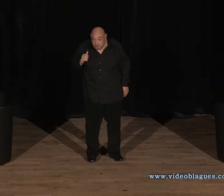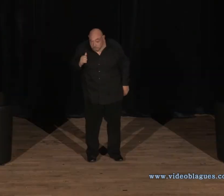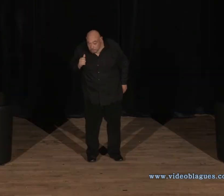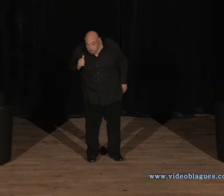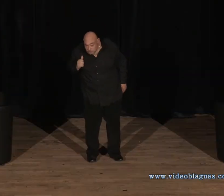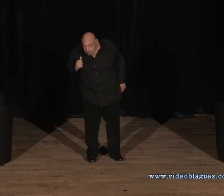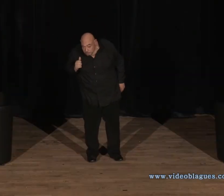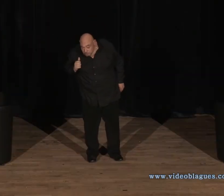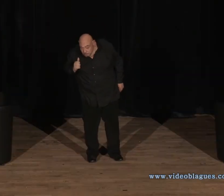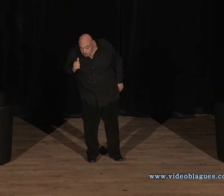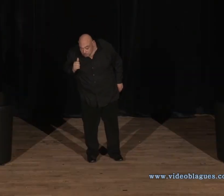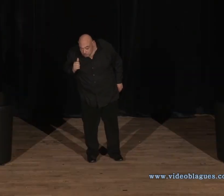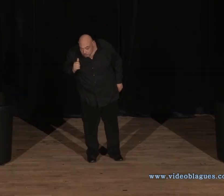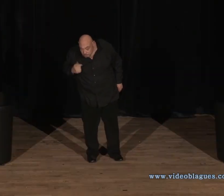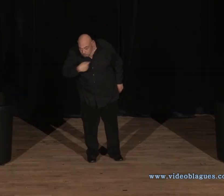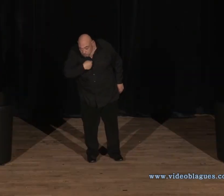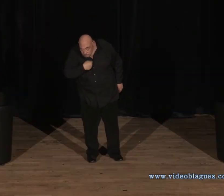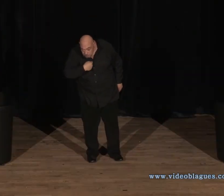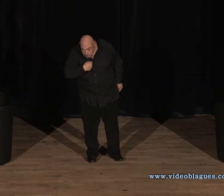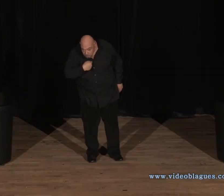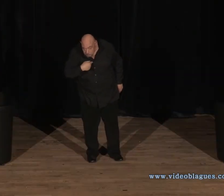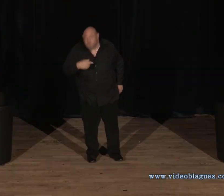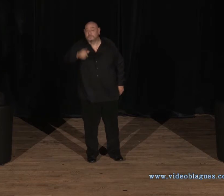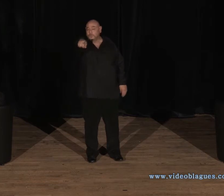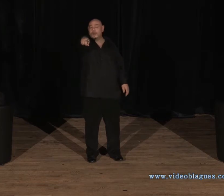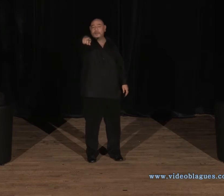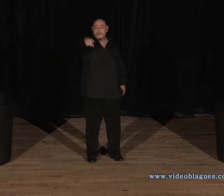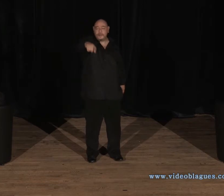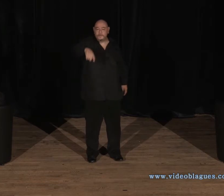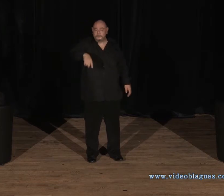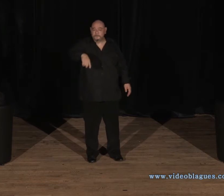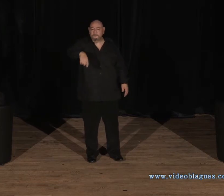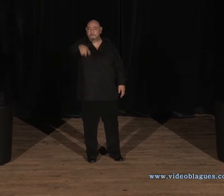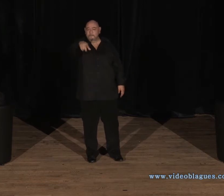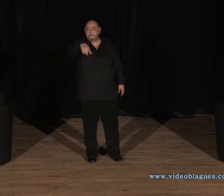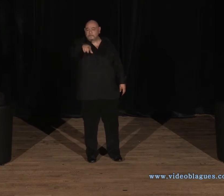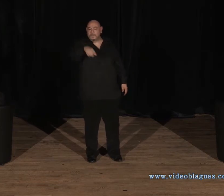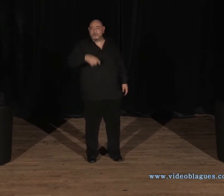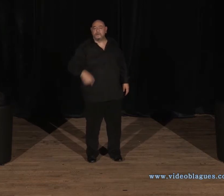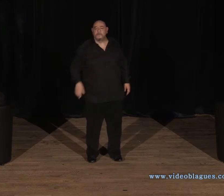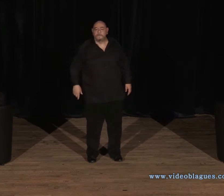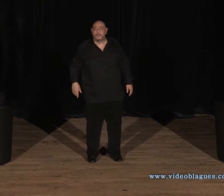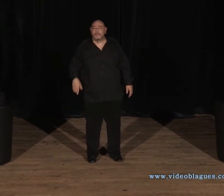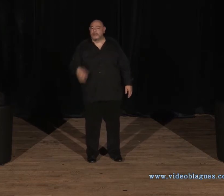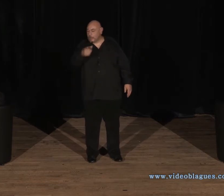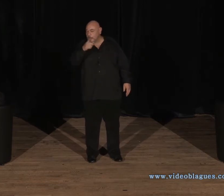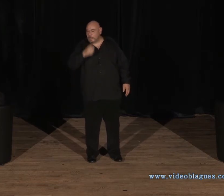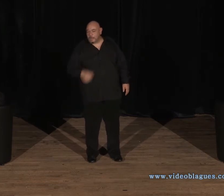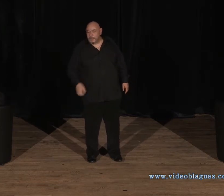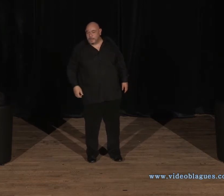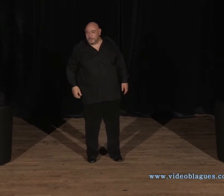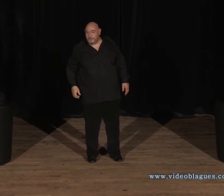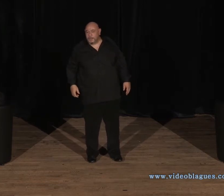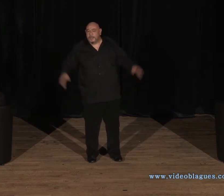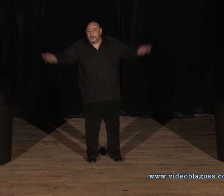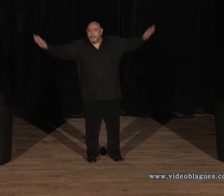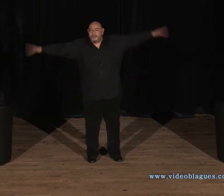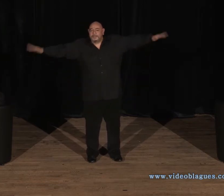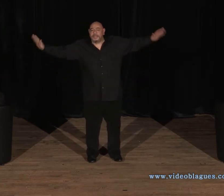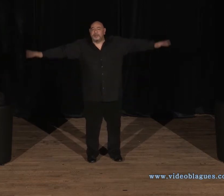Toi, la voix ! Dis-donc ! T'es dans